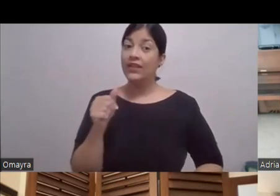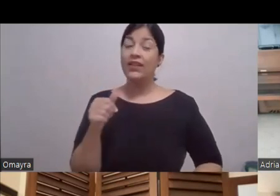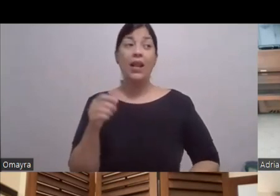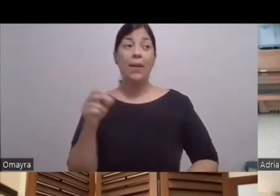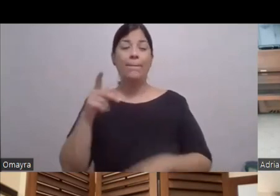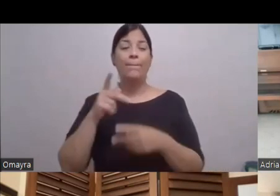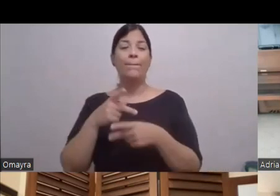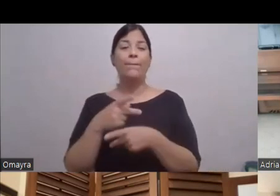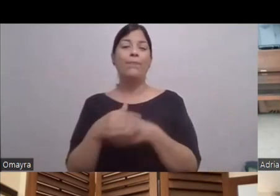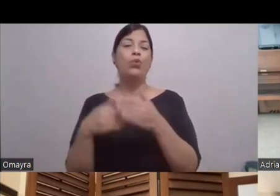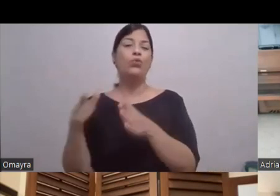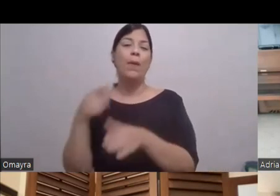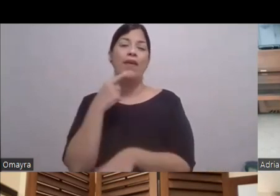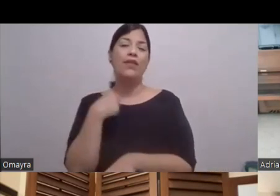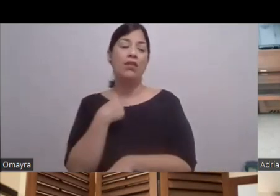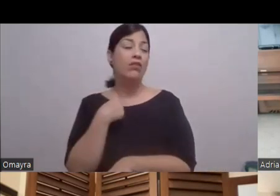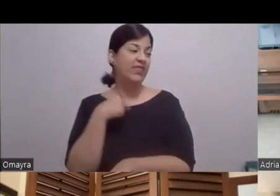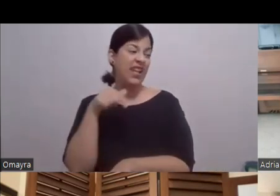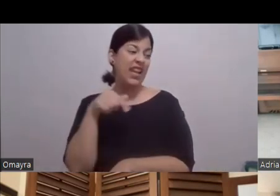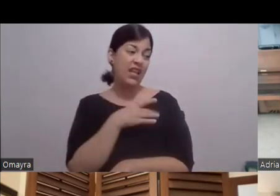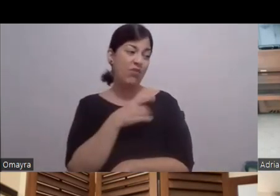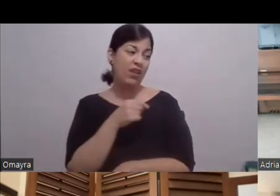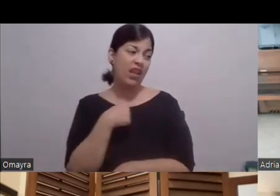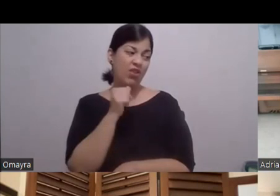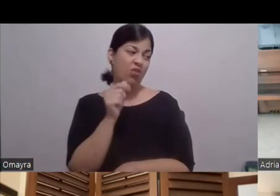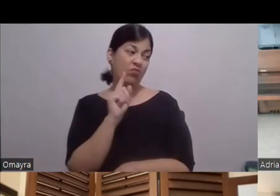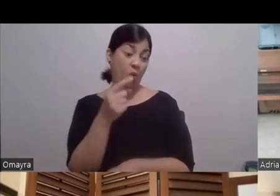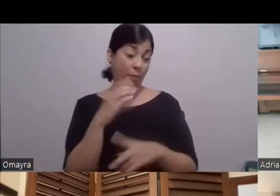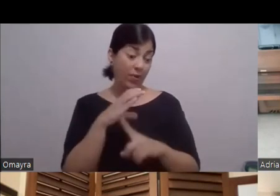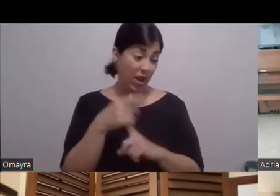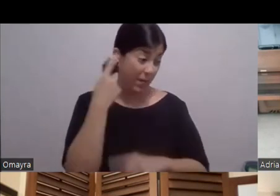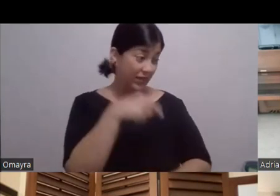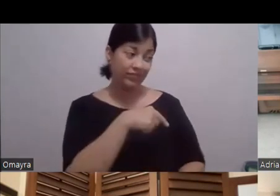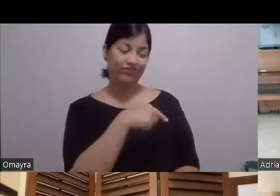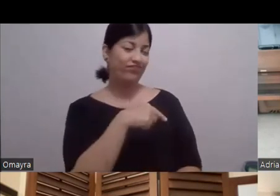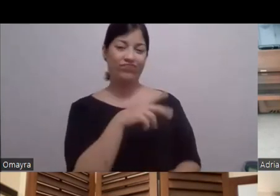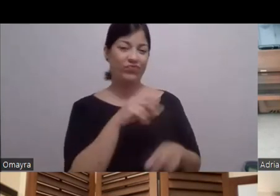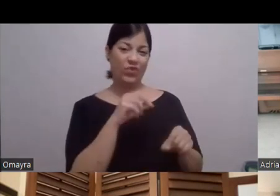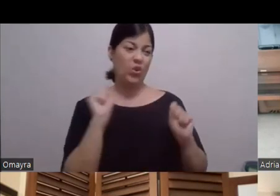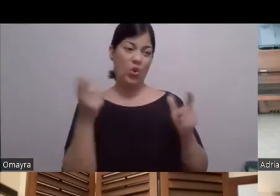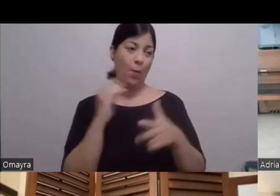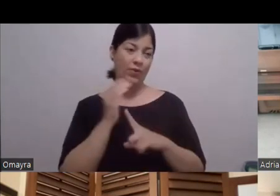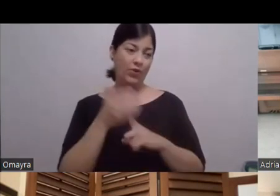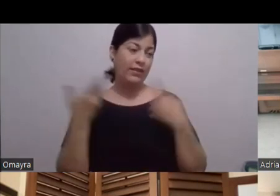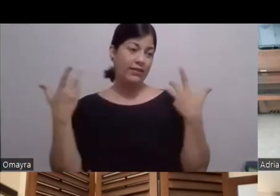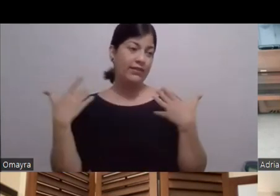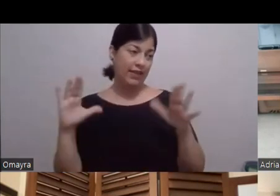novela No te veo ningún personaje Después Y mira Los personajes ya Muchos de ellos Ya tienen Los que te podría ver Ya tienen